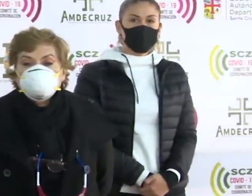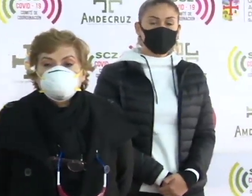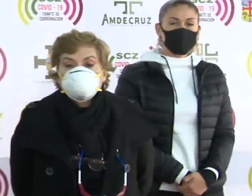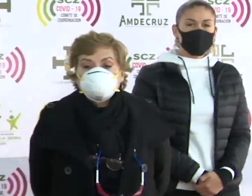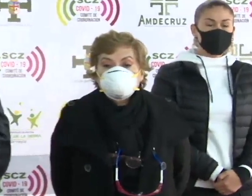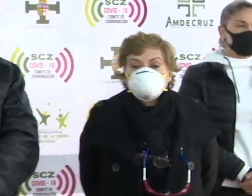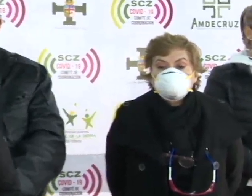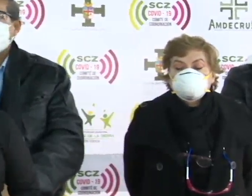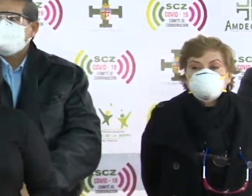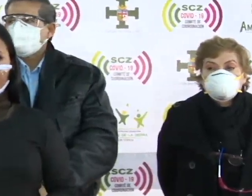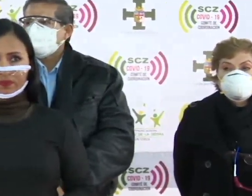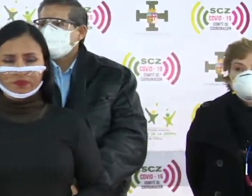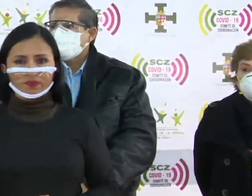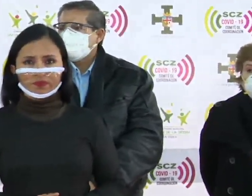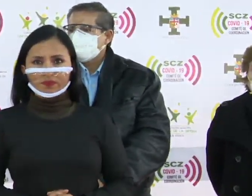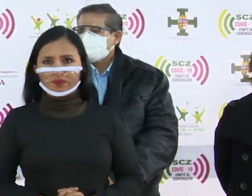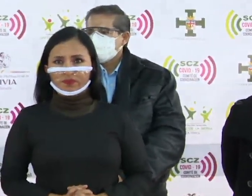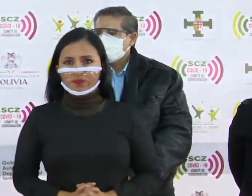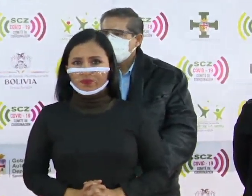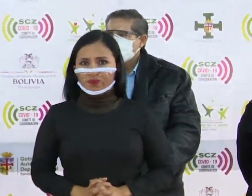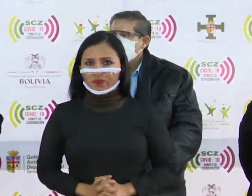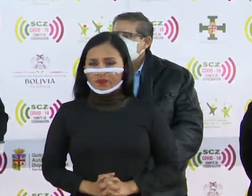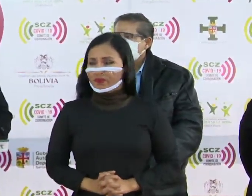Aguilera. Adelante, ingeniero, por favor.